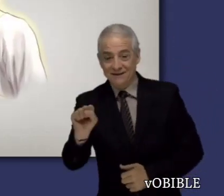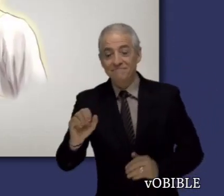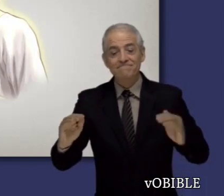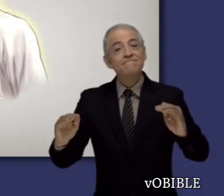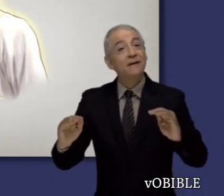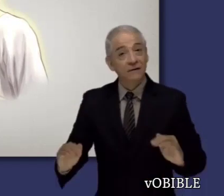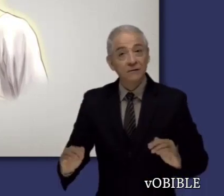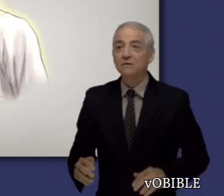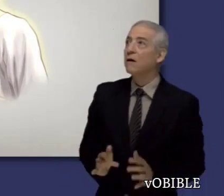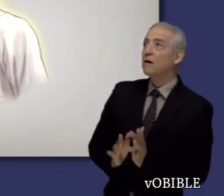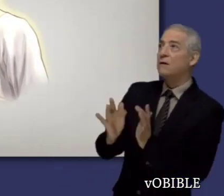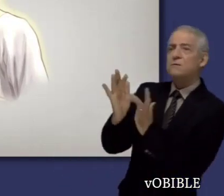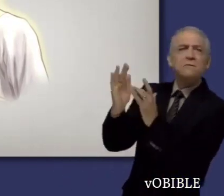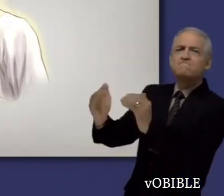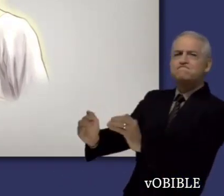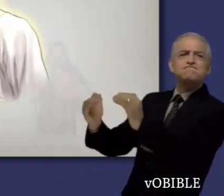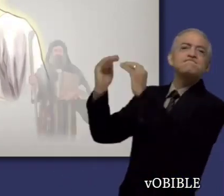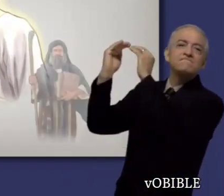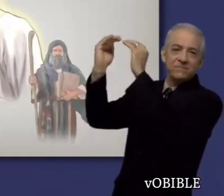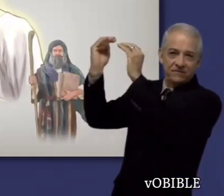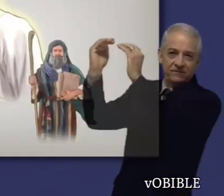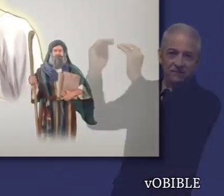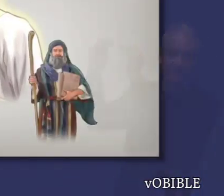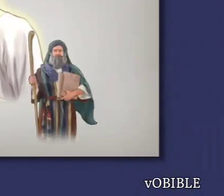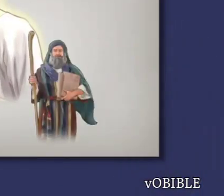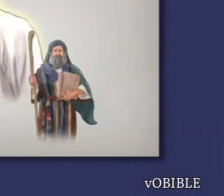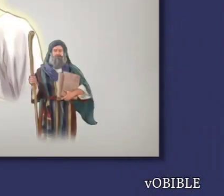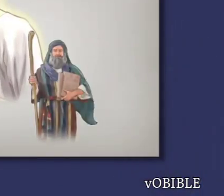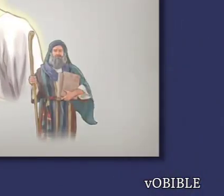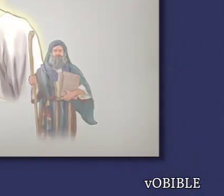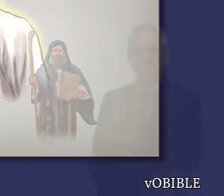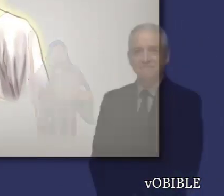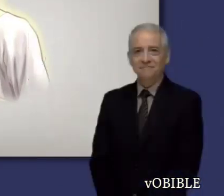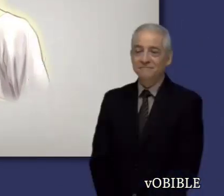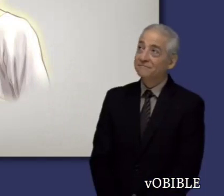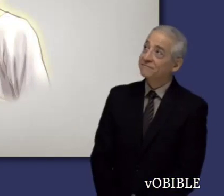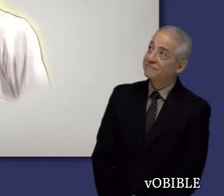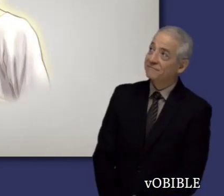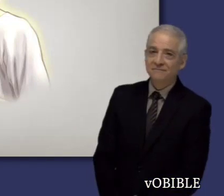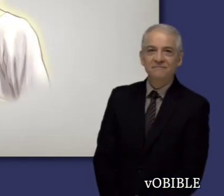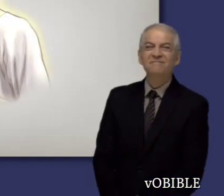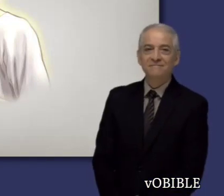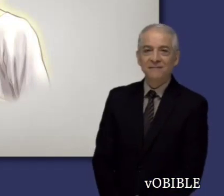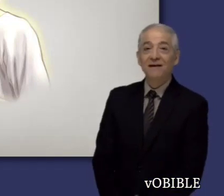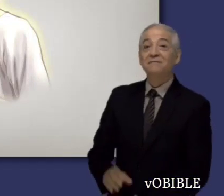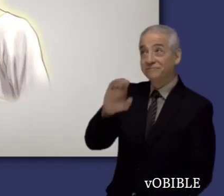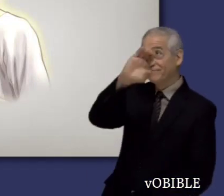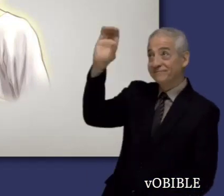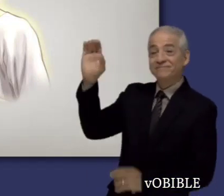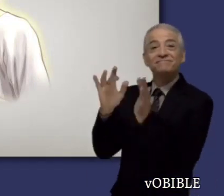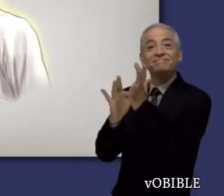elevada posición de Jesús. Él es muy superior a los ángeles y a Moisés. Los capítulos 4 a 10